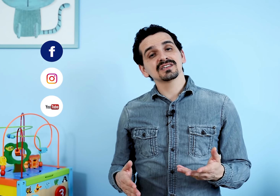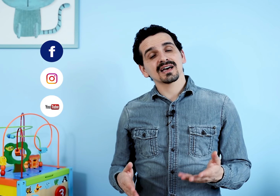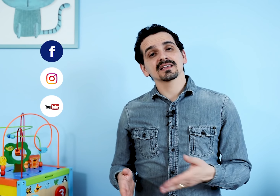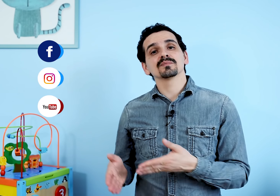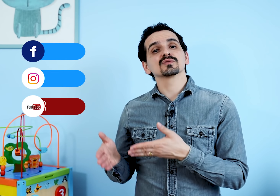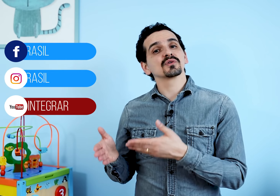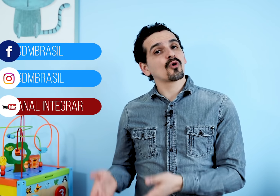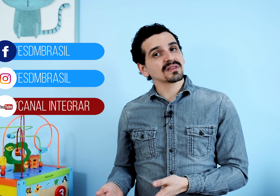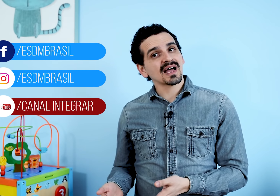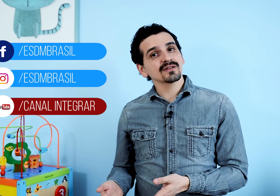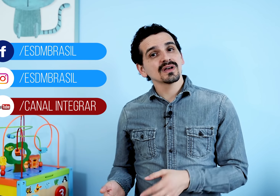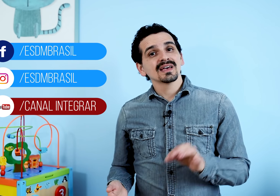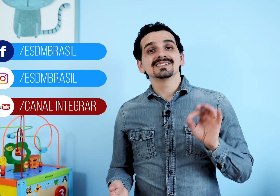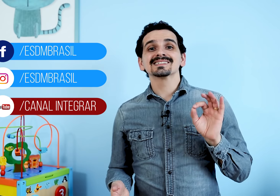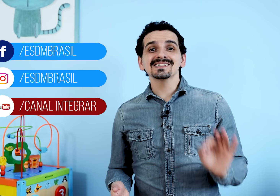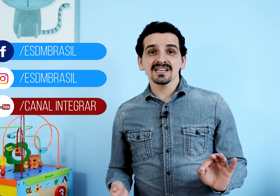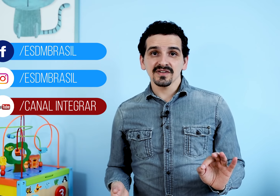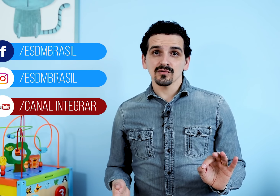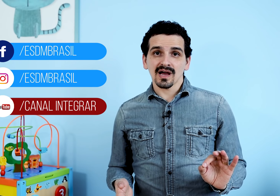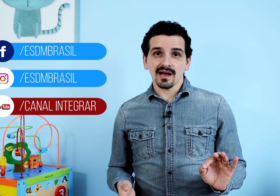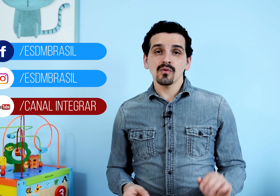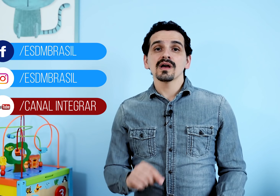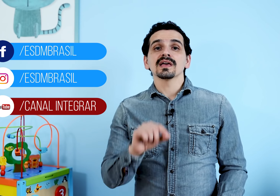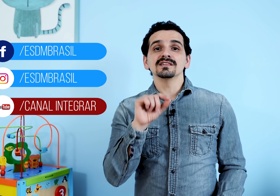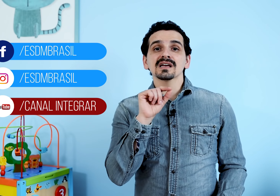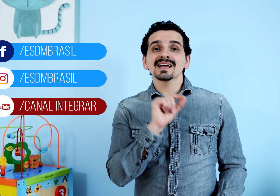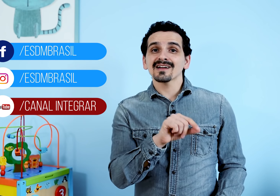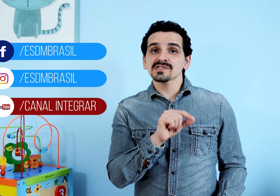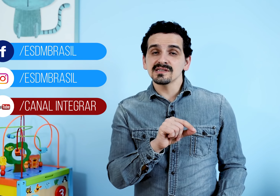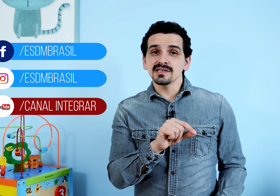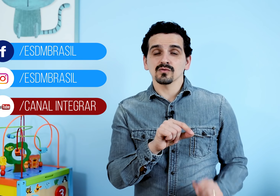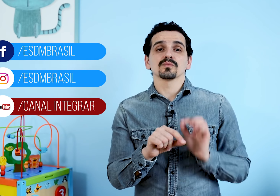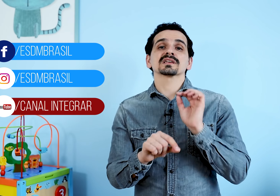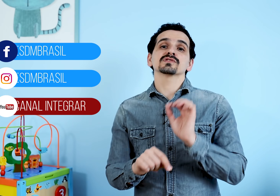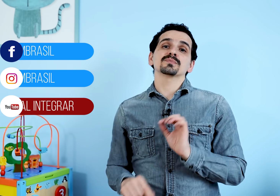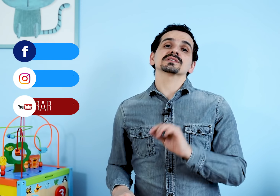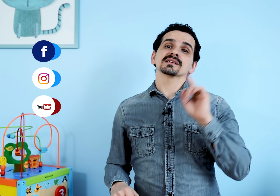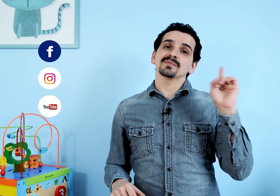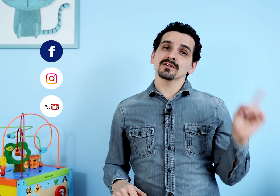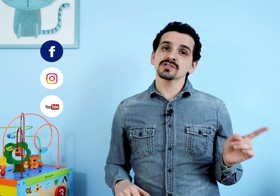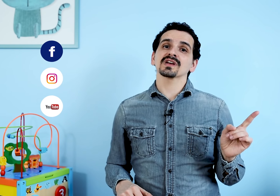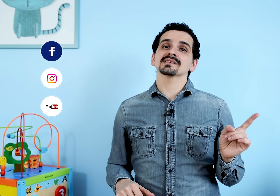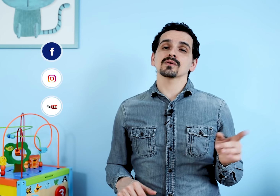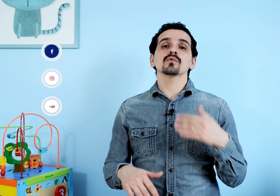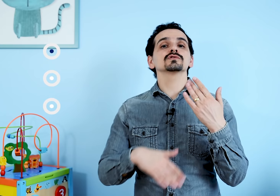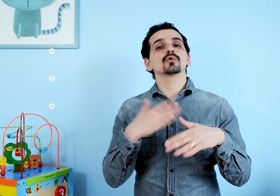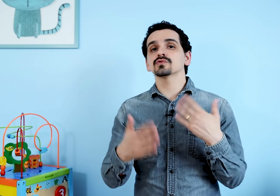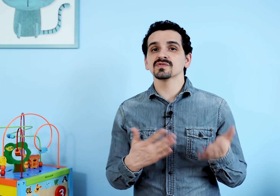deixar aqui também o seu comentário, de se inscrever no canal e de clicar no sininho para que você possa receber notificação quando outros